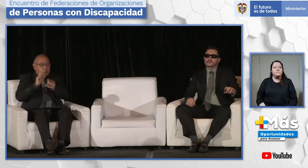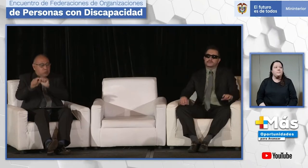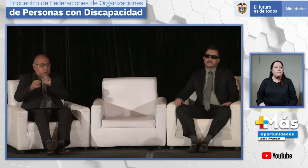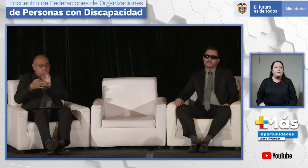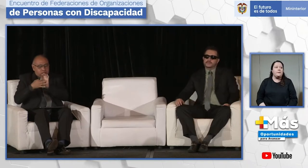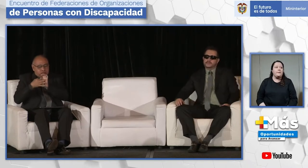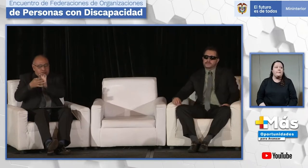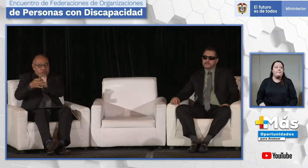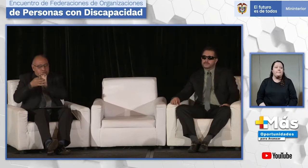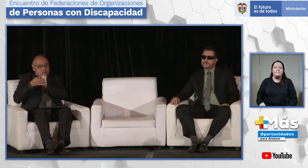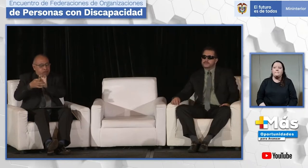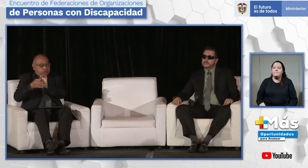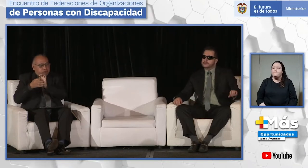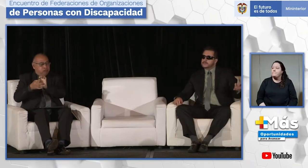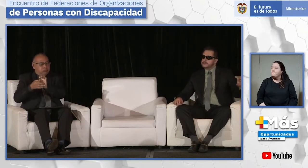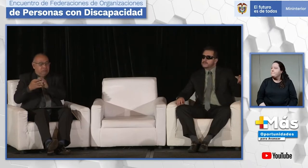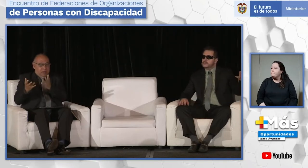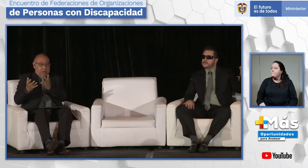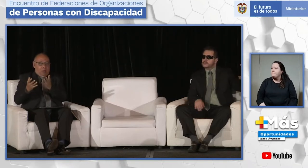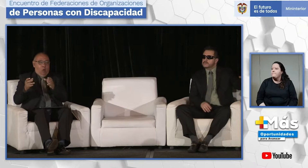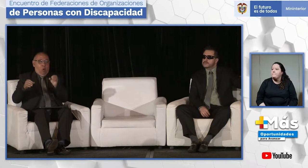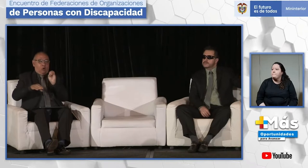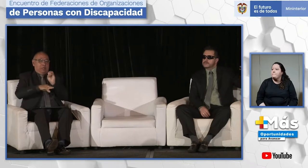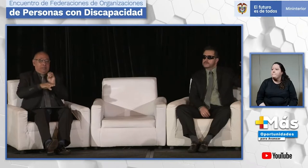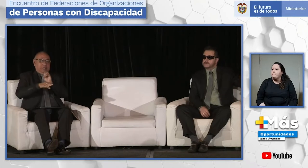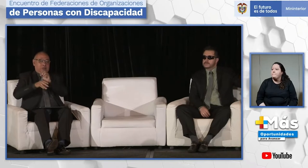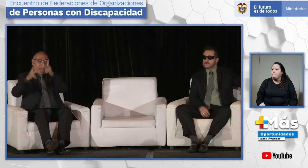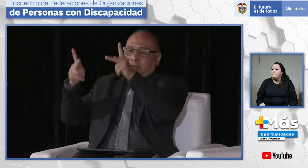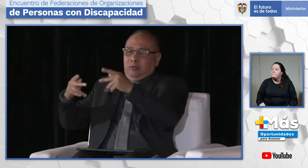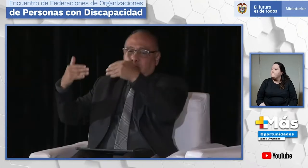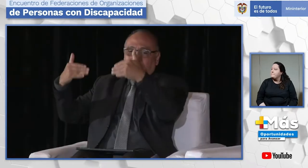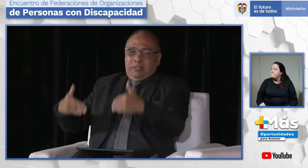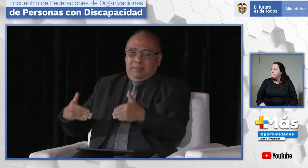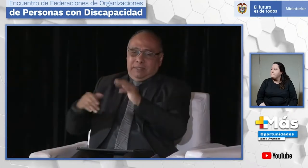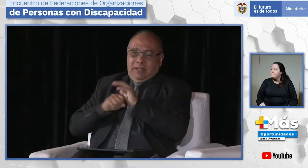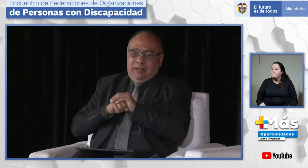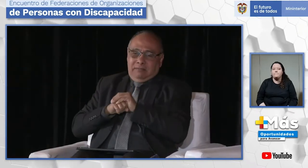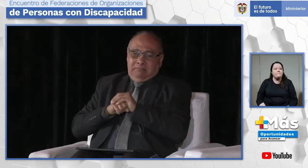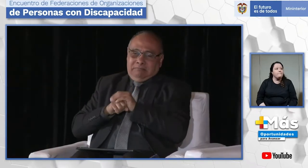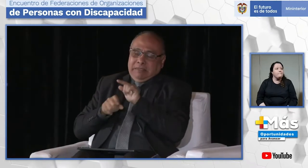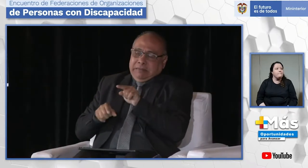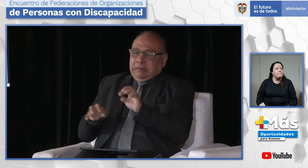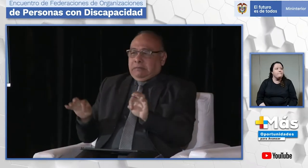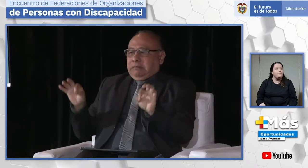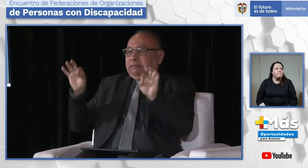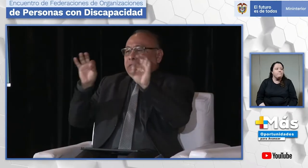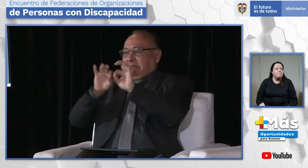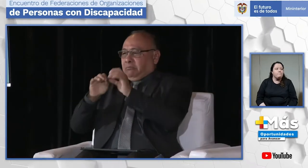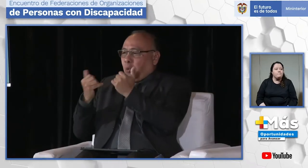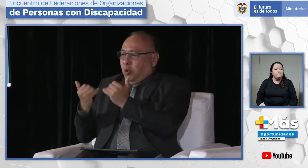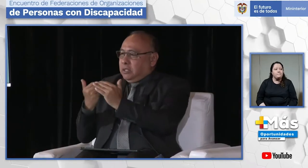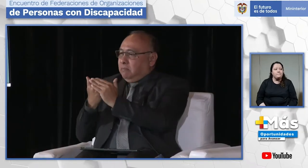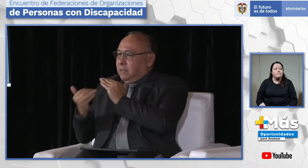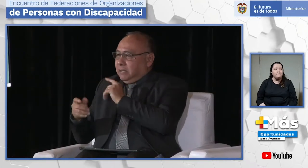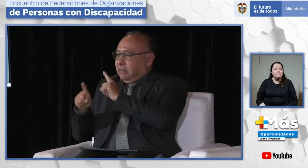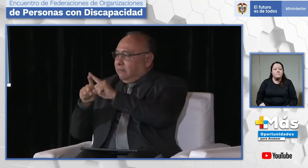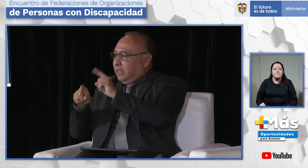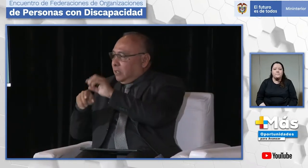del Estado realicen unas consultas que se trabaje de la mano con las diferentes organizaciones representantes de la discapacidad.